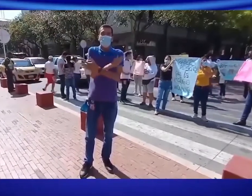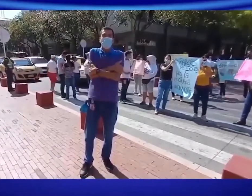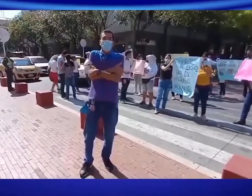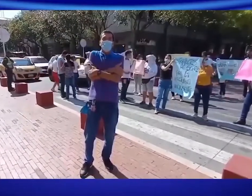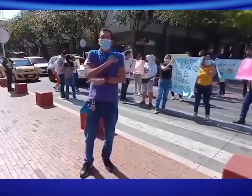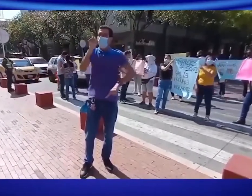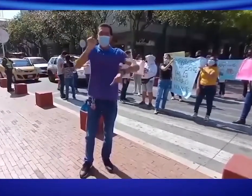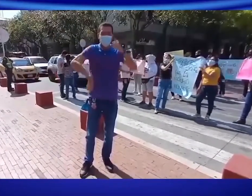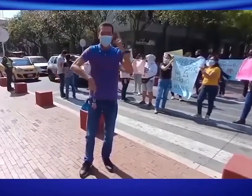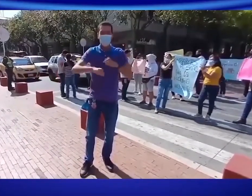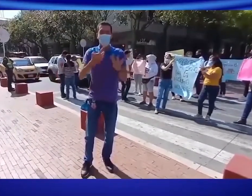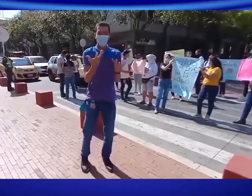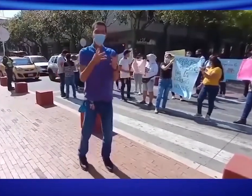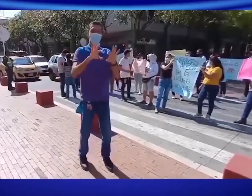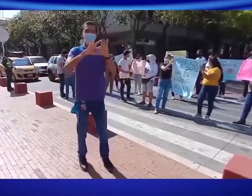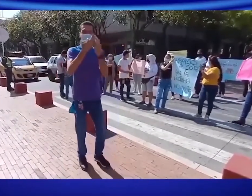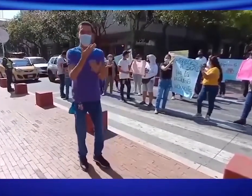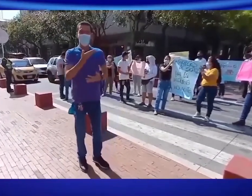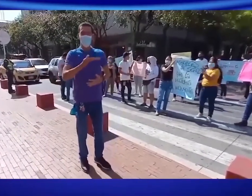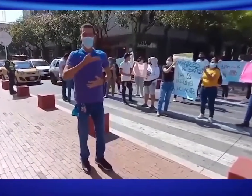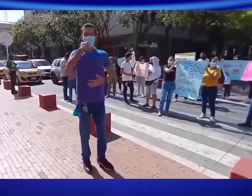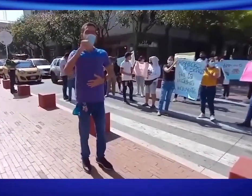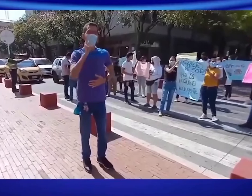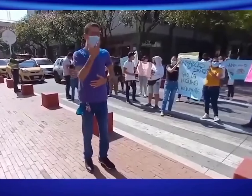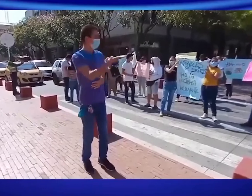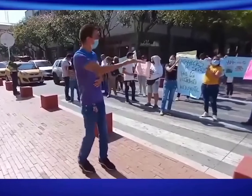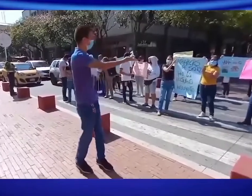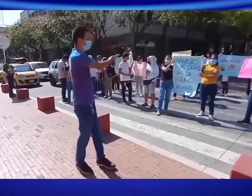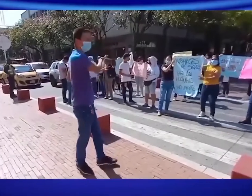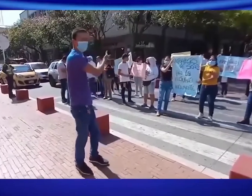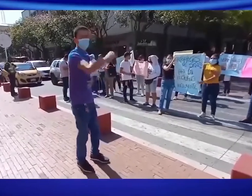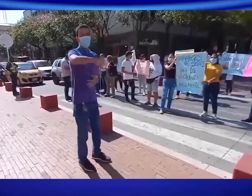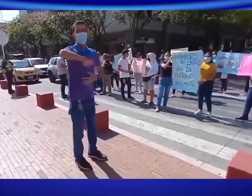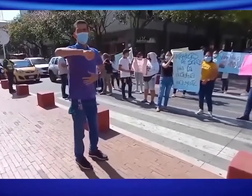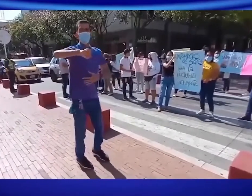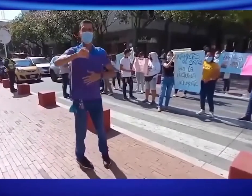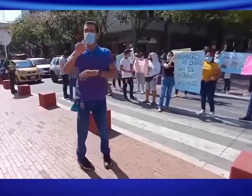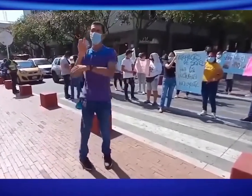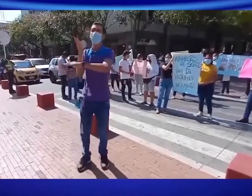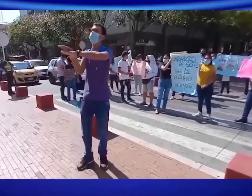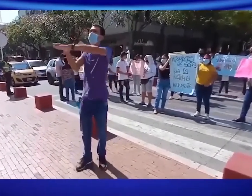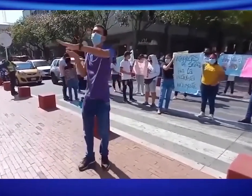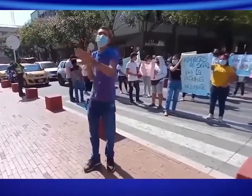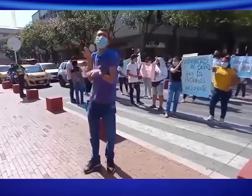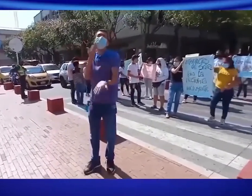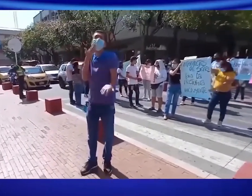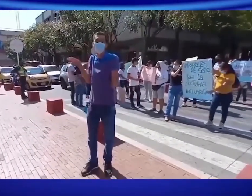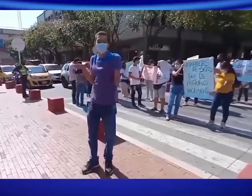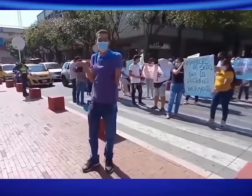así, por eso están hoy en este plantón exigiendo que no se siga postergando dicha contratación. El